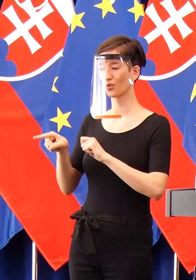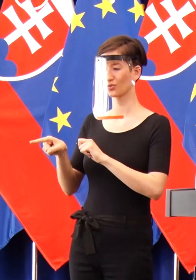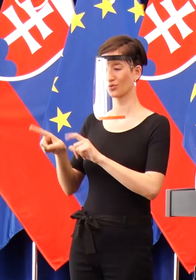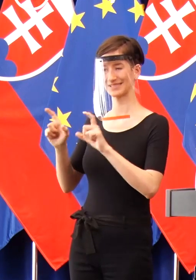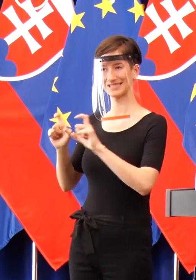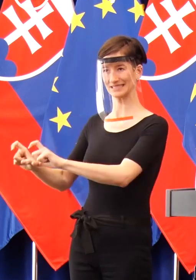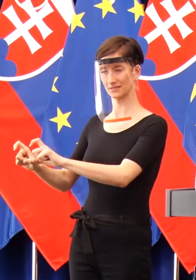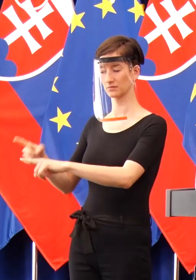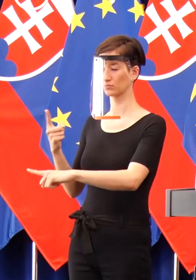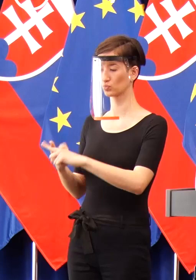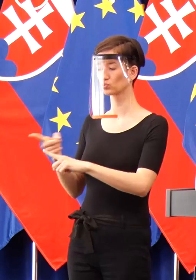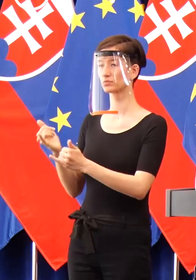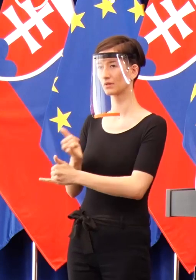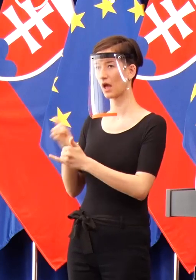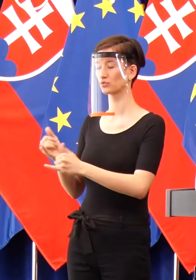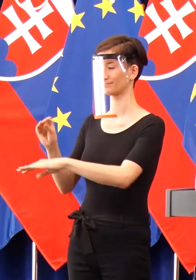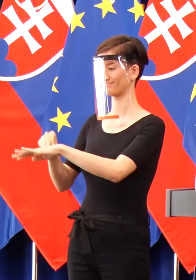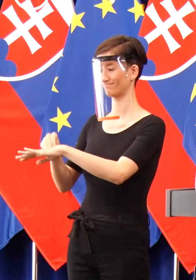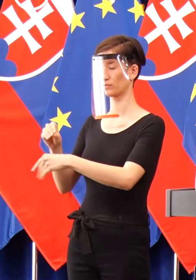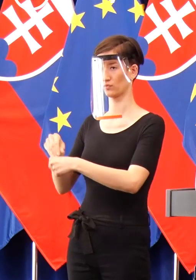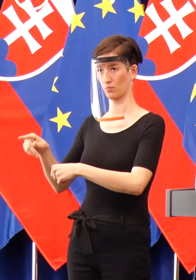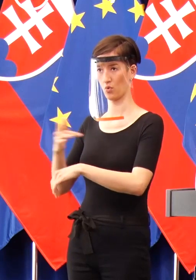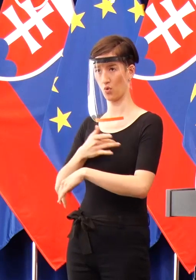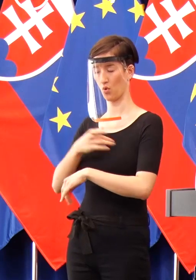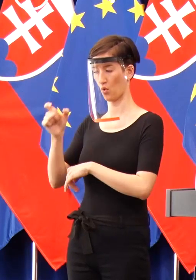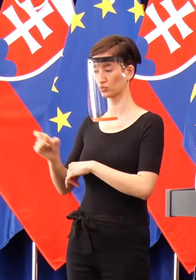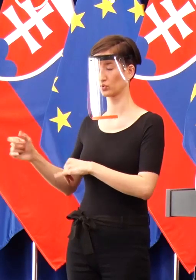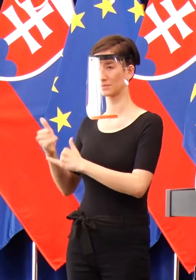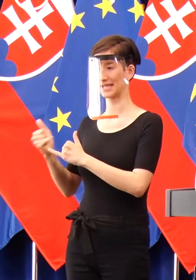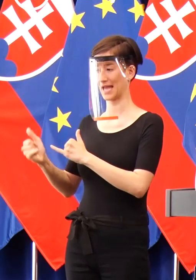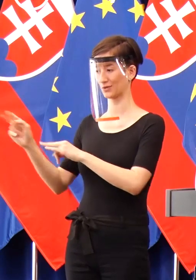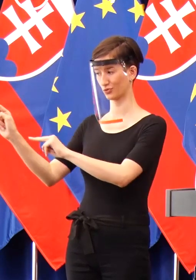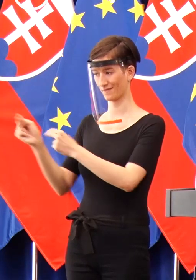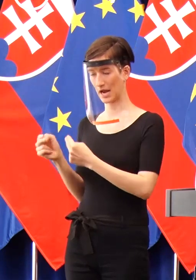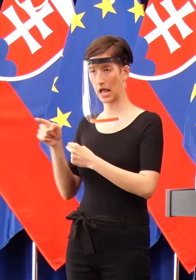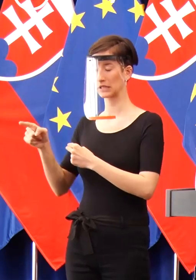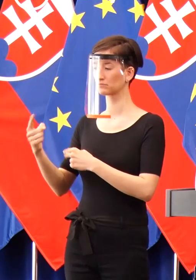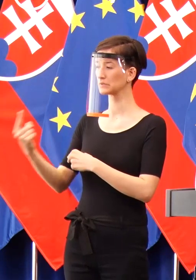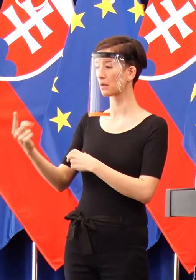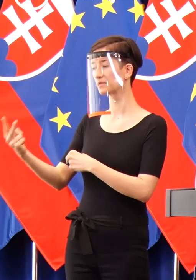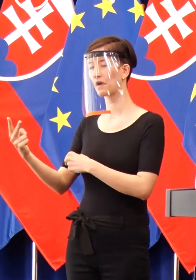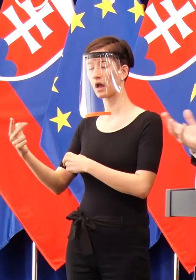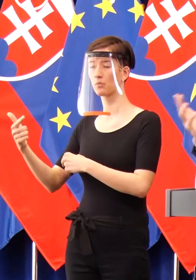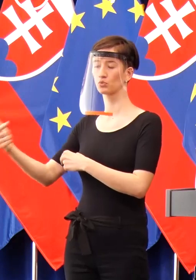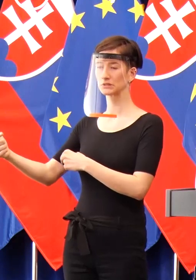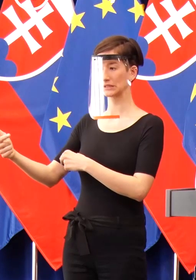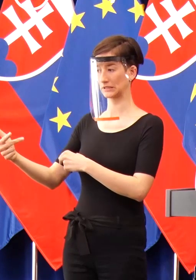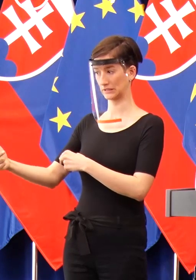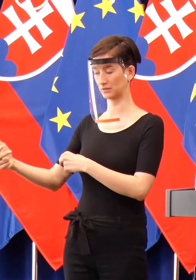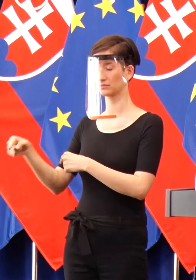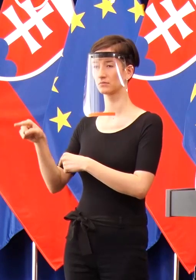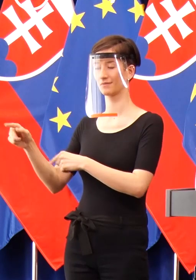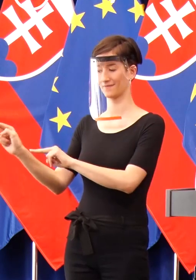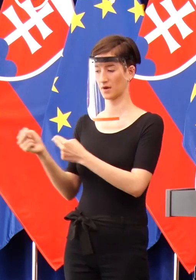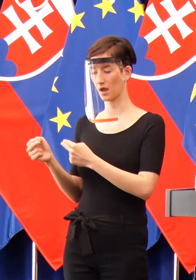individuálne v autách do štátnej karantény. Dodnes už viac ako 60 ľudí z Tyrolska, ktorí